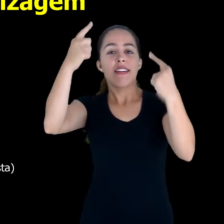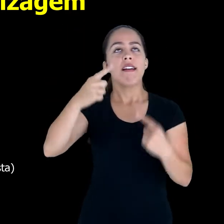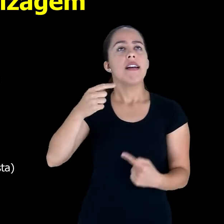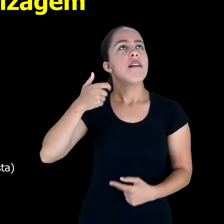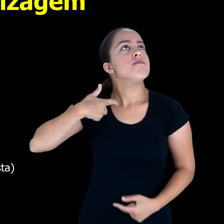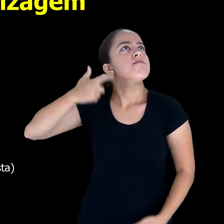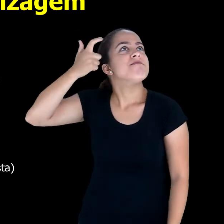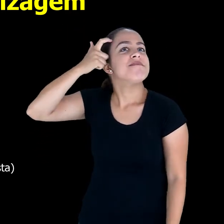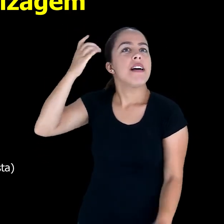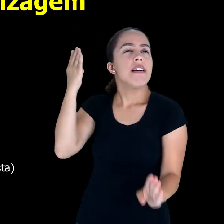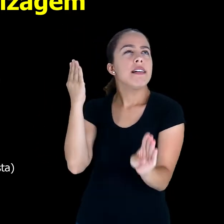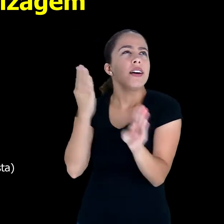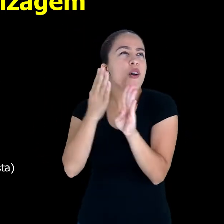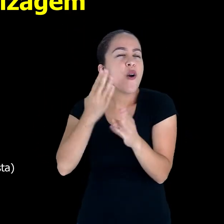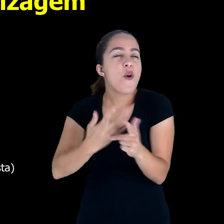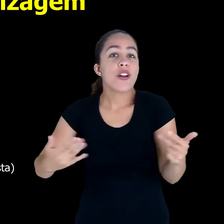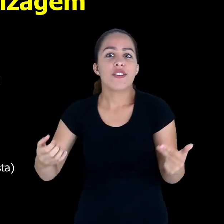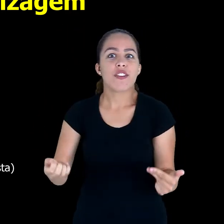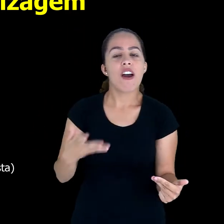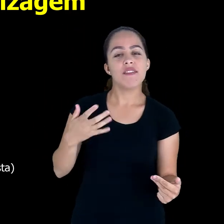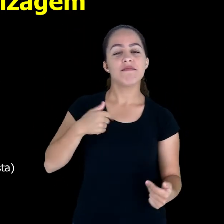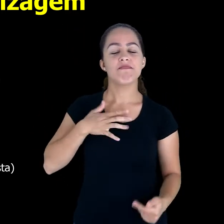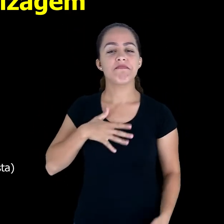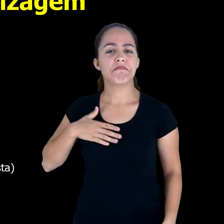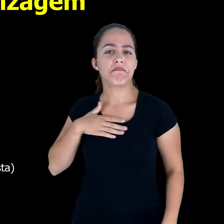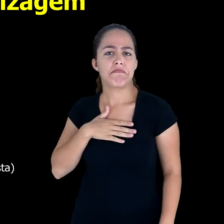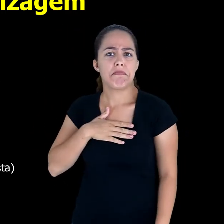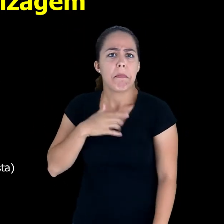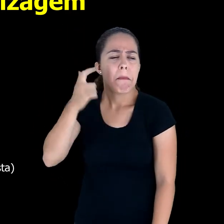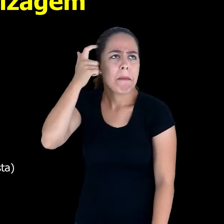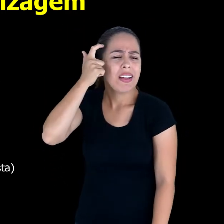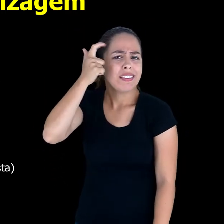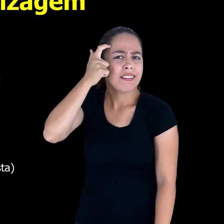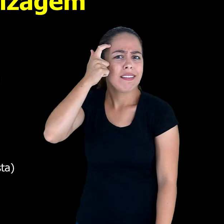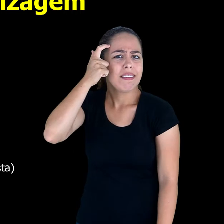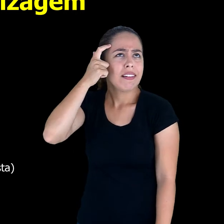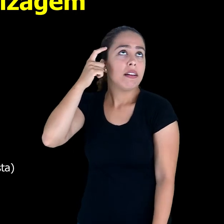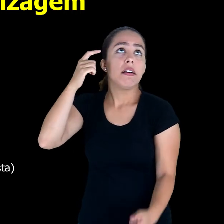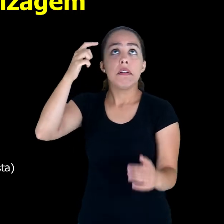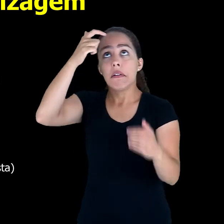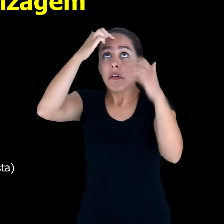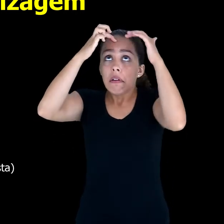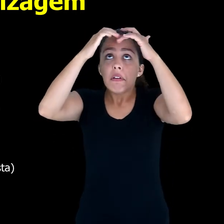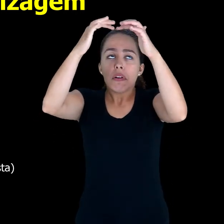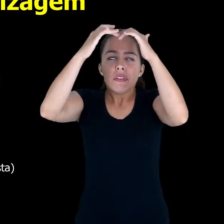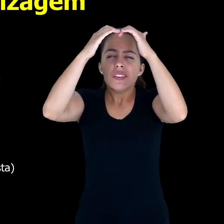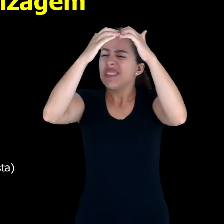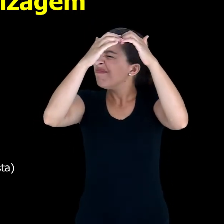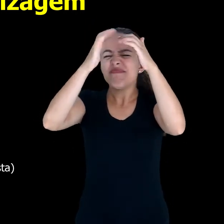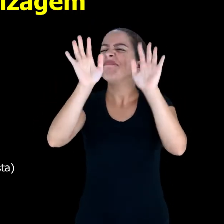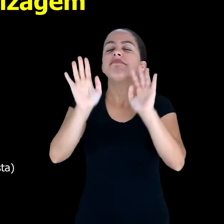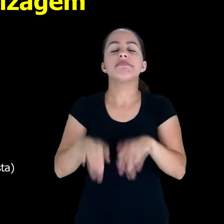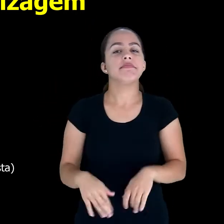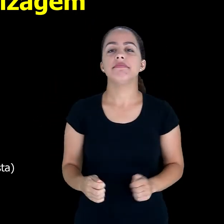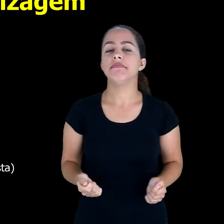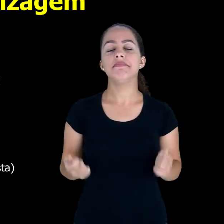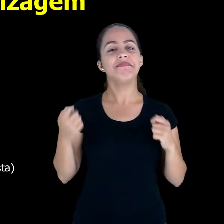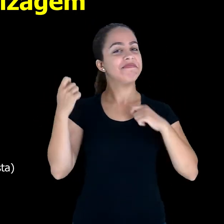improvisa, ela gosta de descobrir, ela não se preocupa, como o estilo reflexivo,